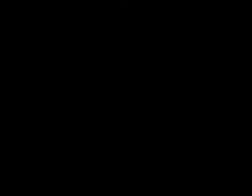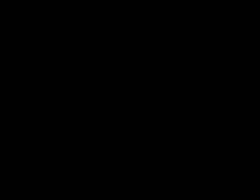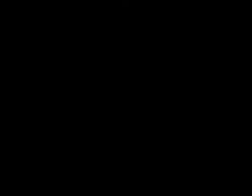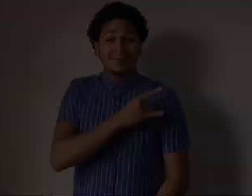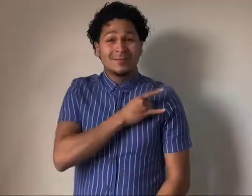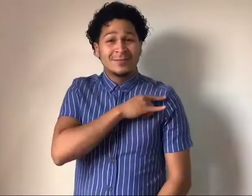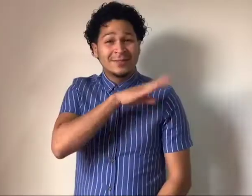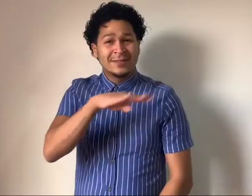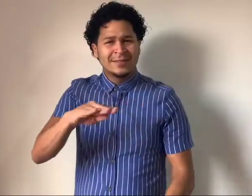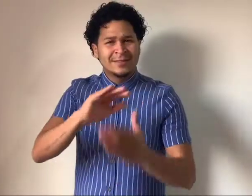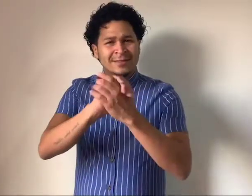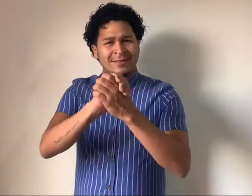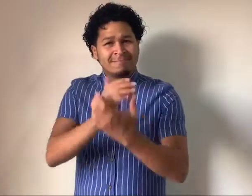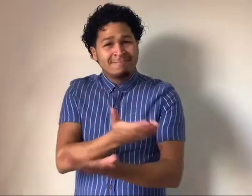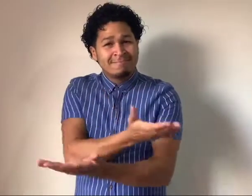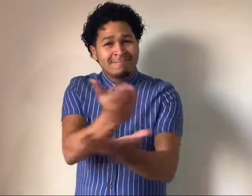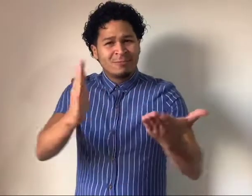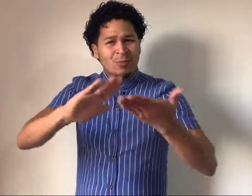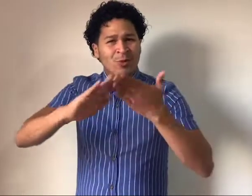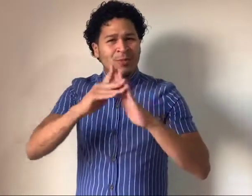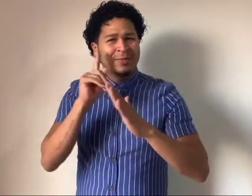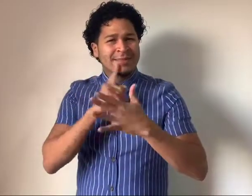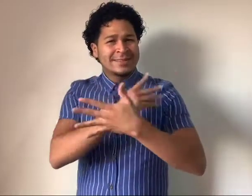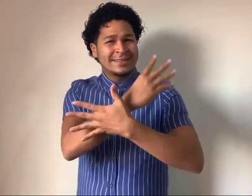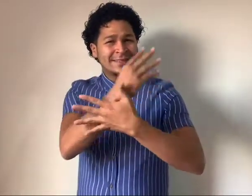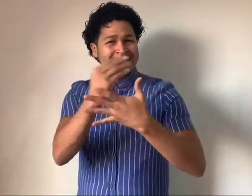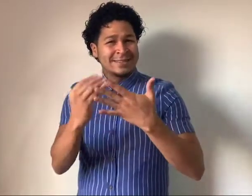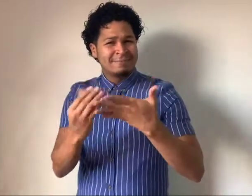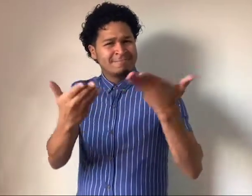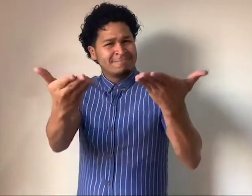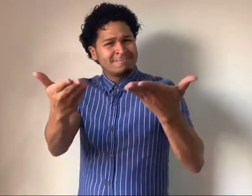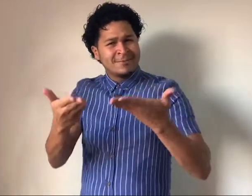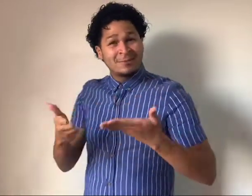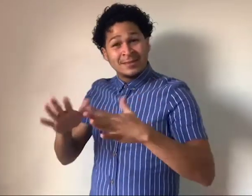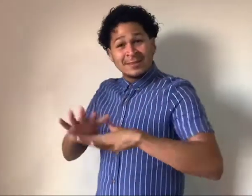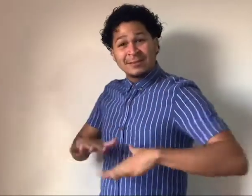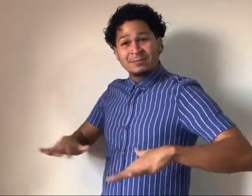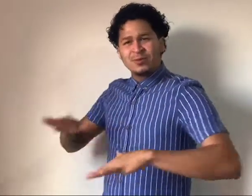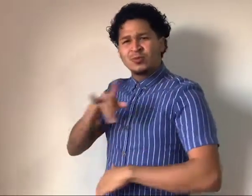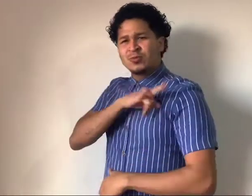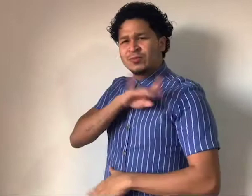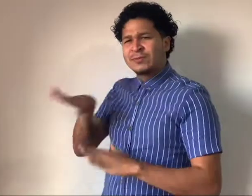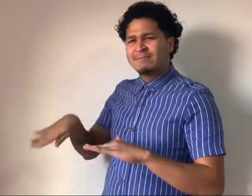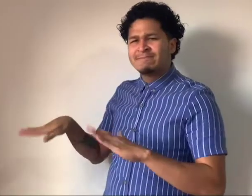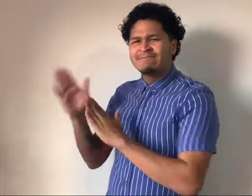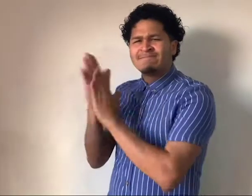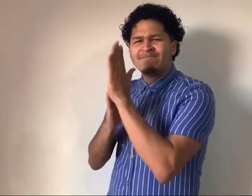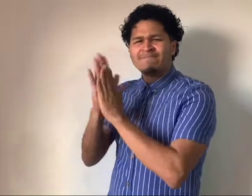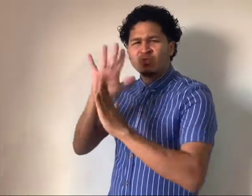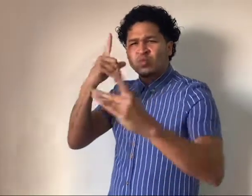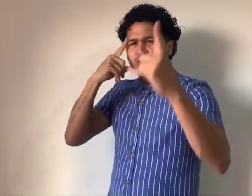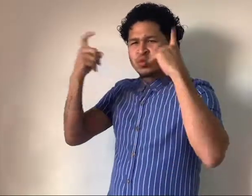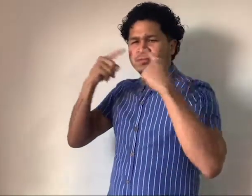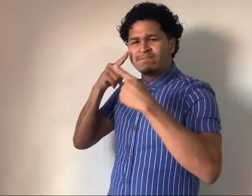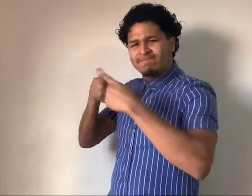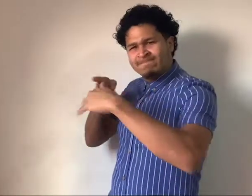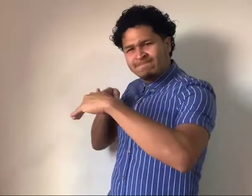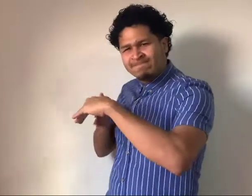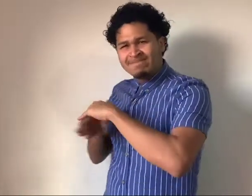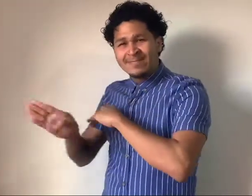La Universidad de Antioquia envía un caluroso saludo a las comunidades sordas. Si eres aspirante y tu sueño es ingresar a la